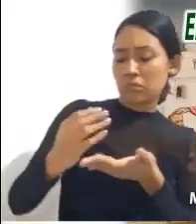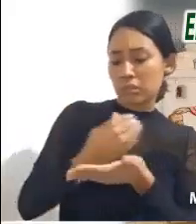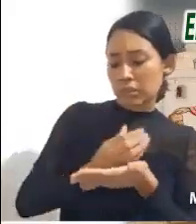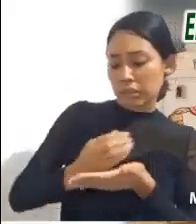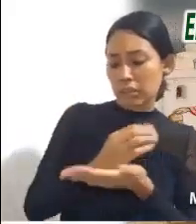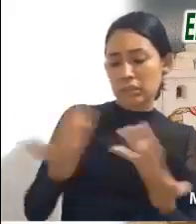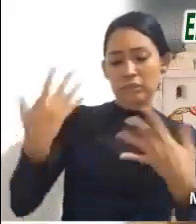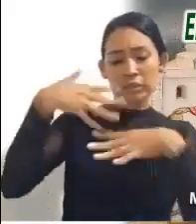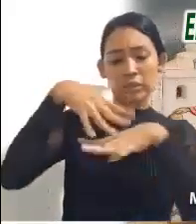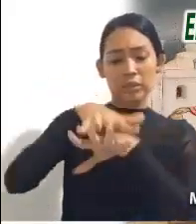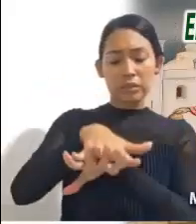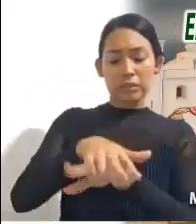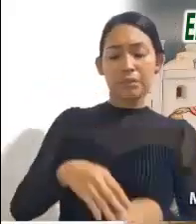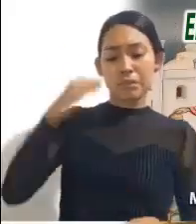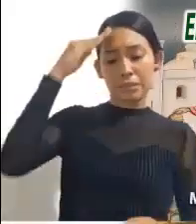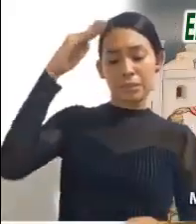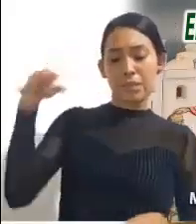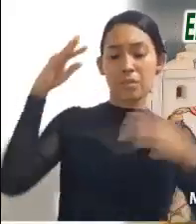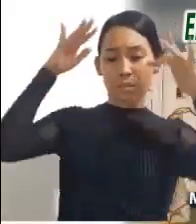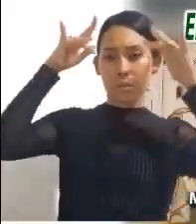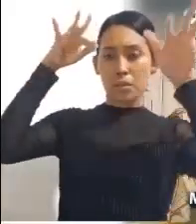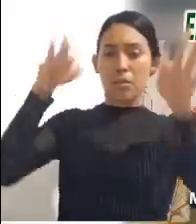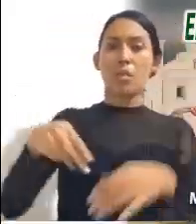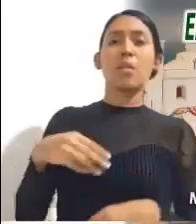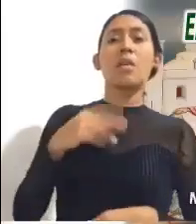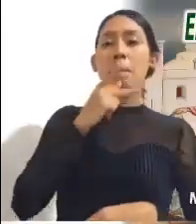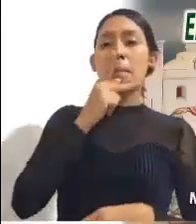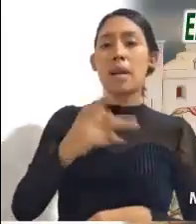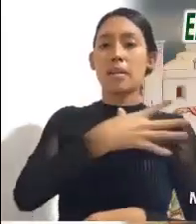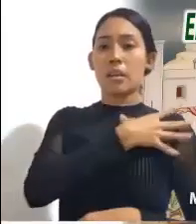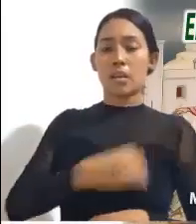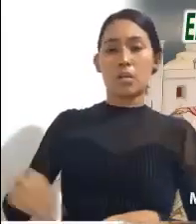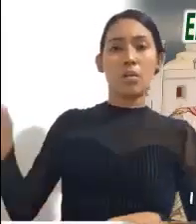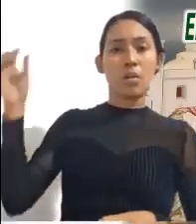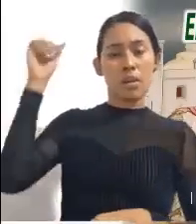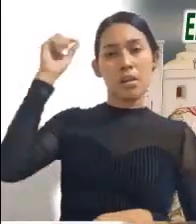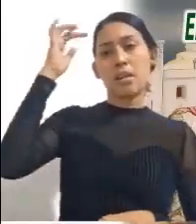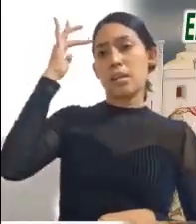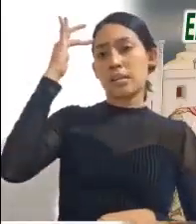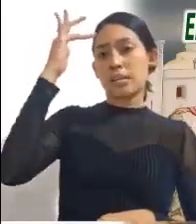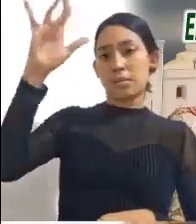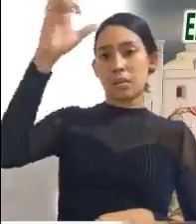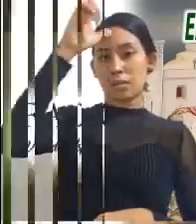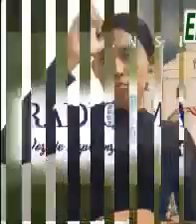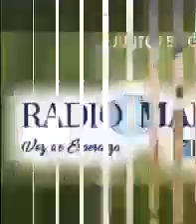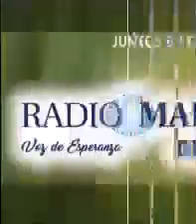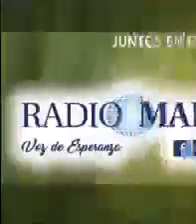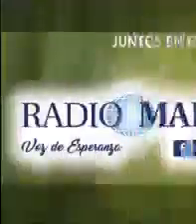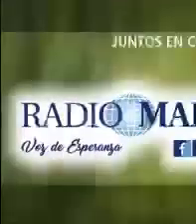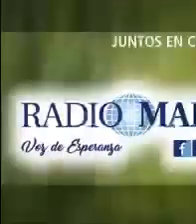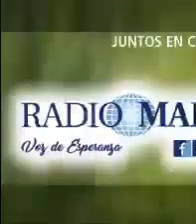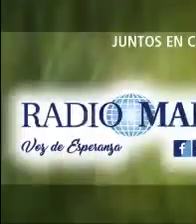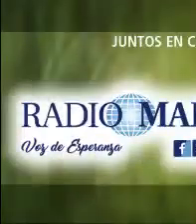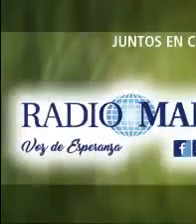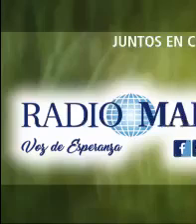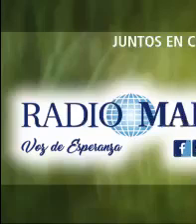Acercarse, sanar, reintegrar. El Señor te bendiga en nombre del Padre y del Hijo y del Espíritu